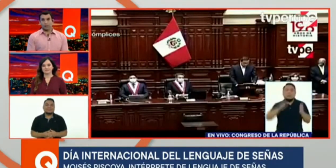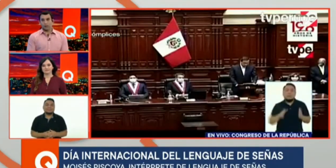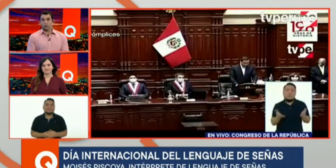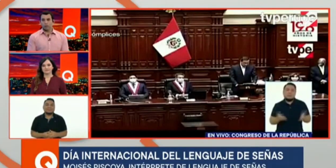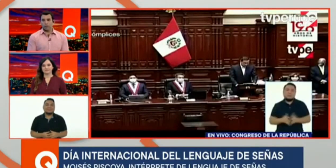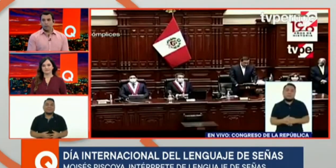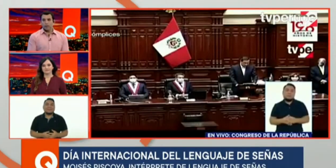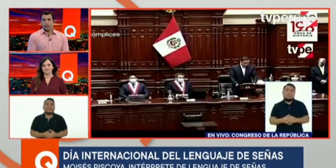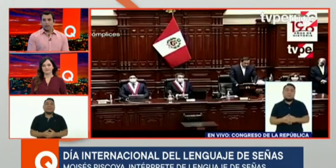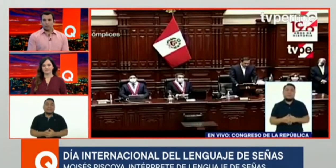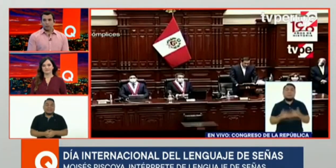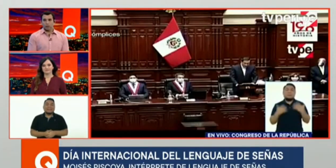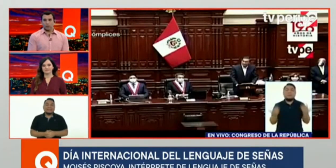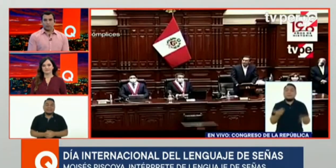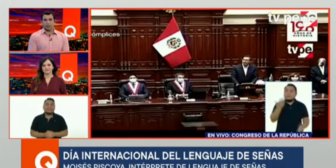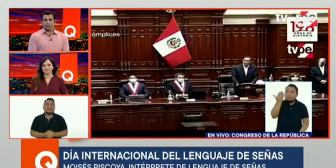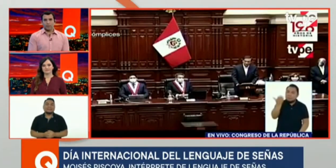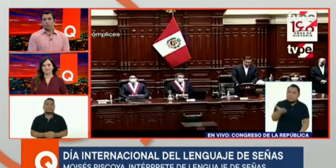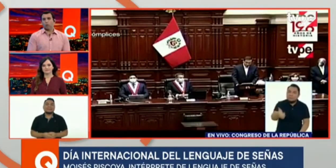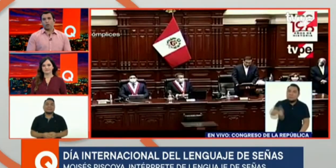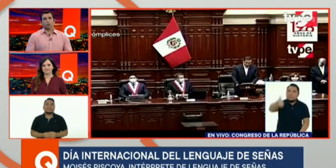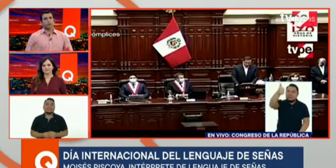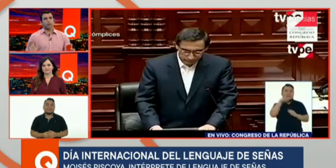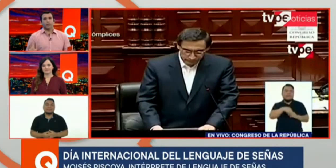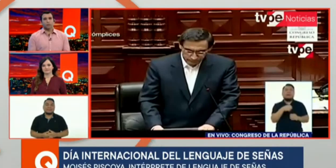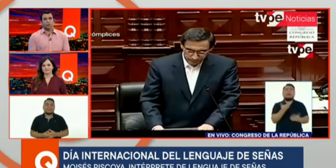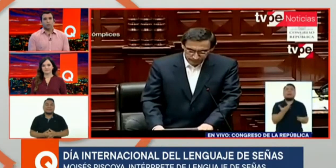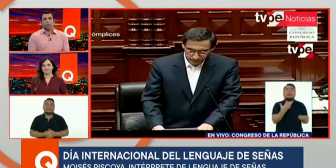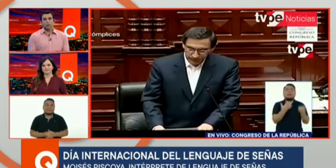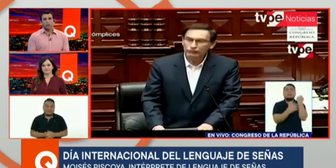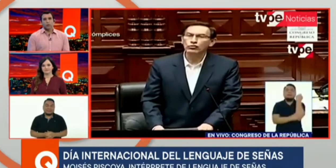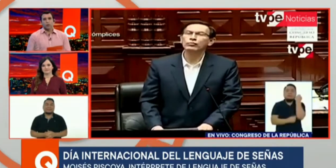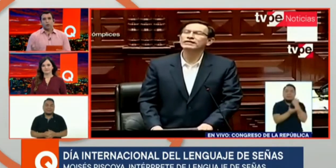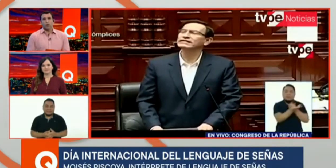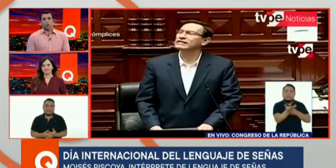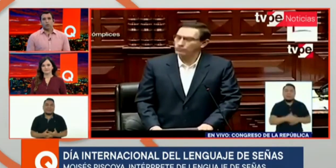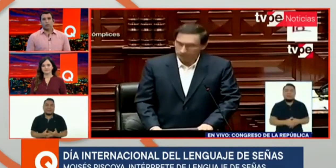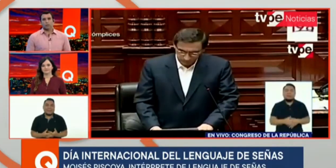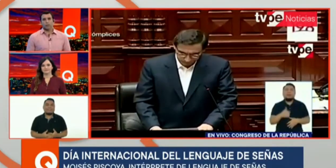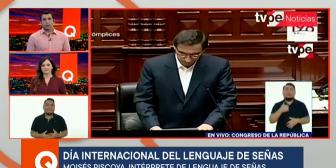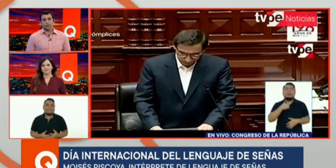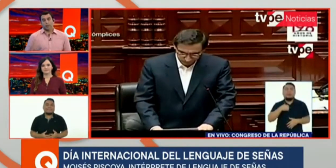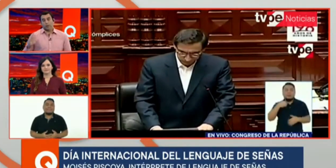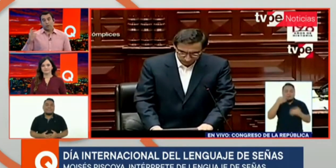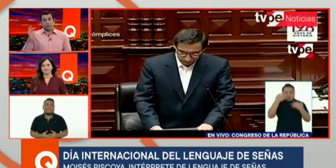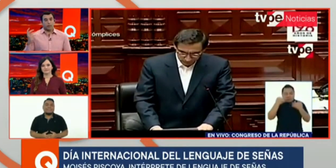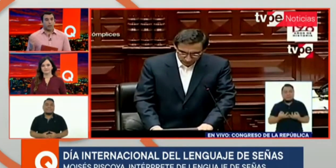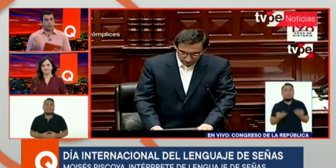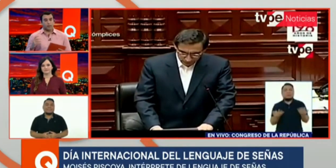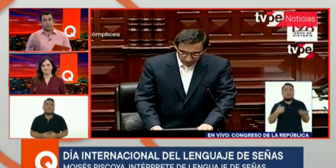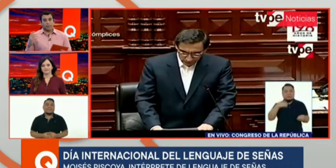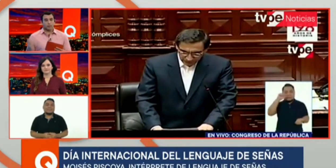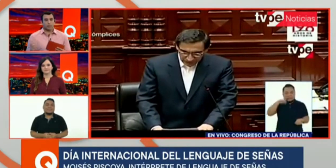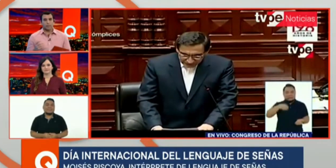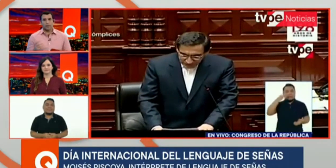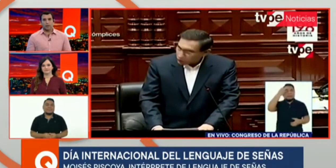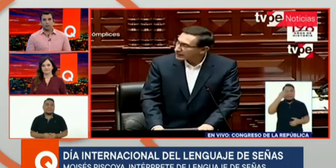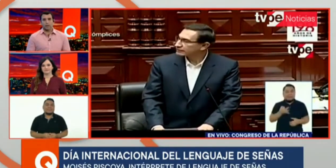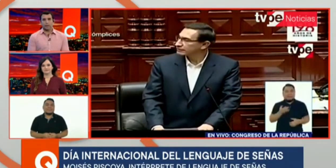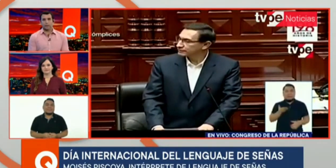traducir. En el caso de la lengua de señas también mucha concentración de lo que escuchas, bueno, de tener en la mente también las señas que vas a